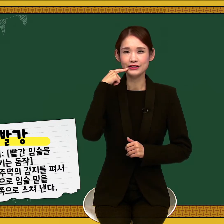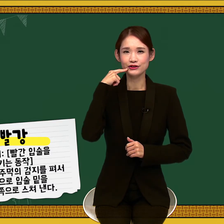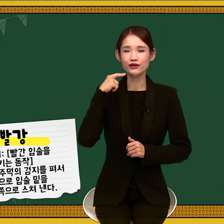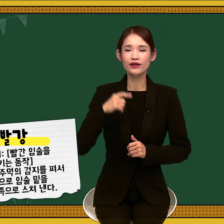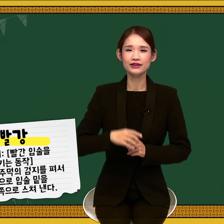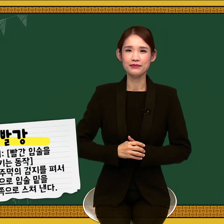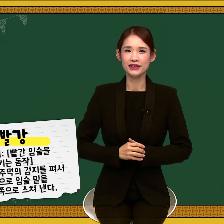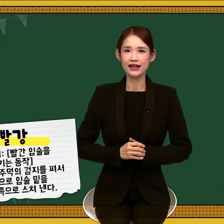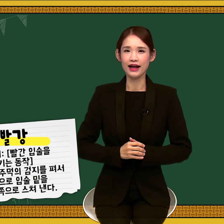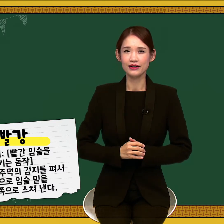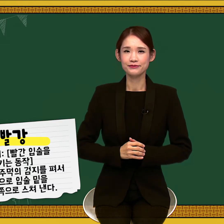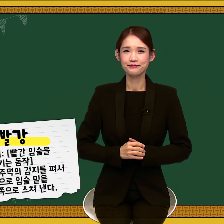수어가 됩니다.